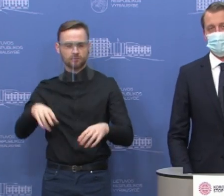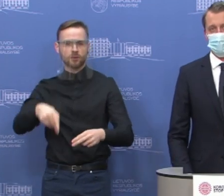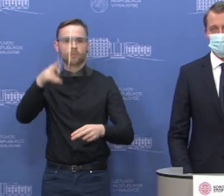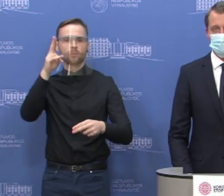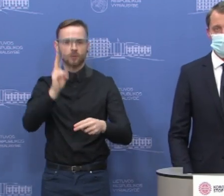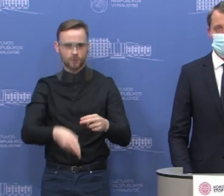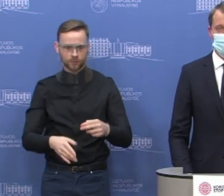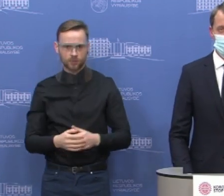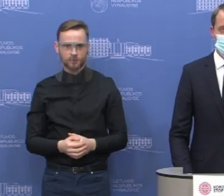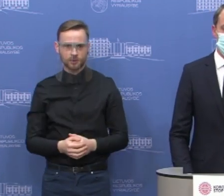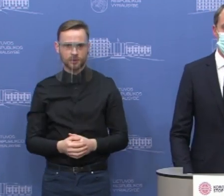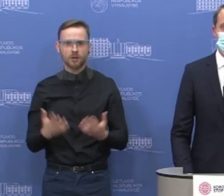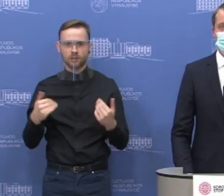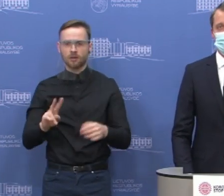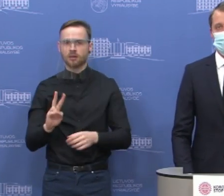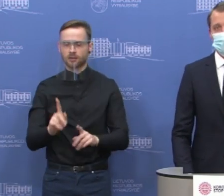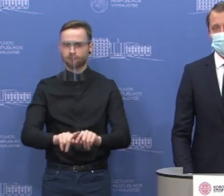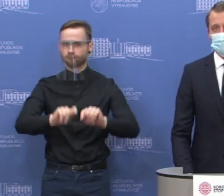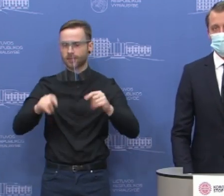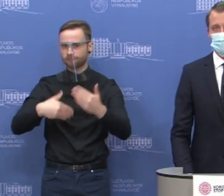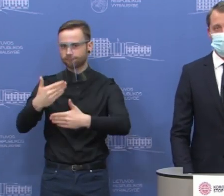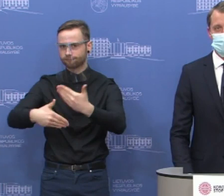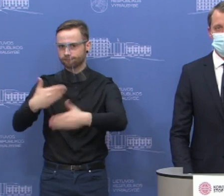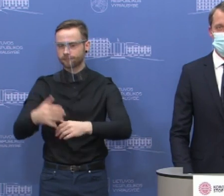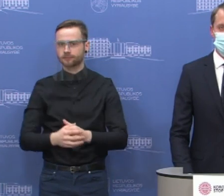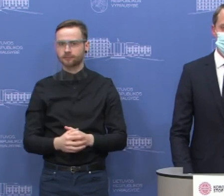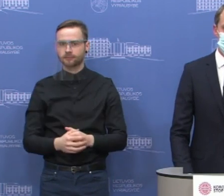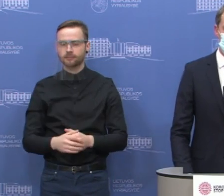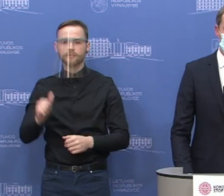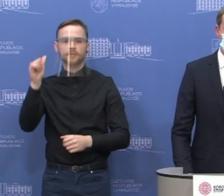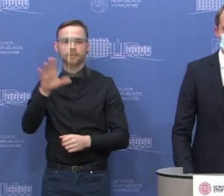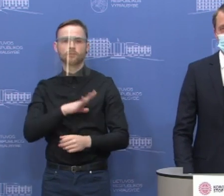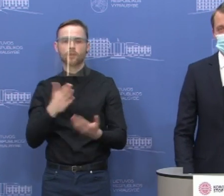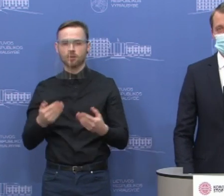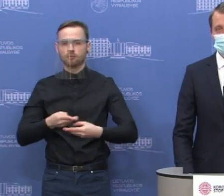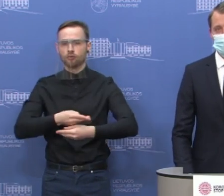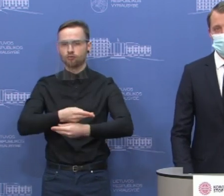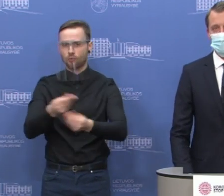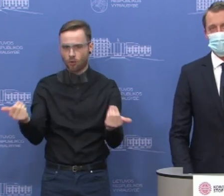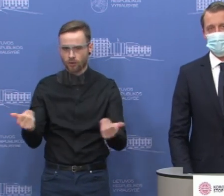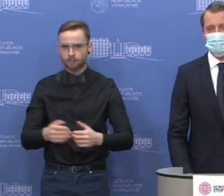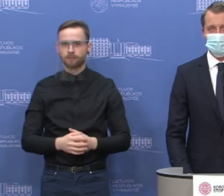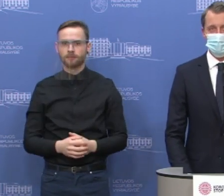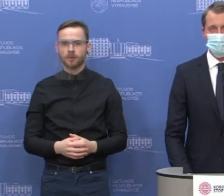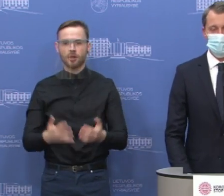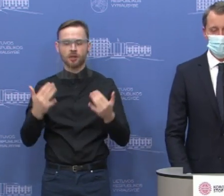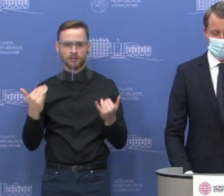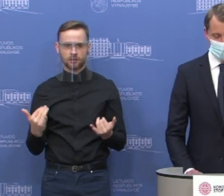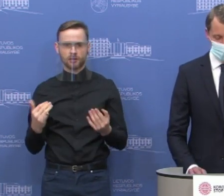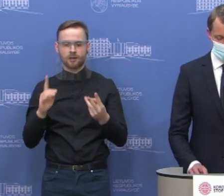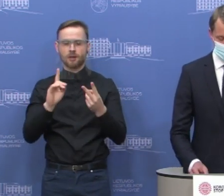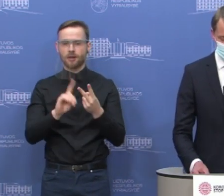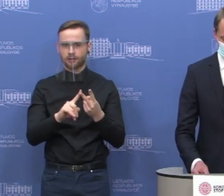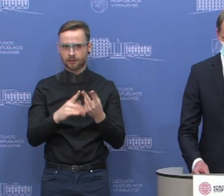antraniai startavo šį priemonį. Vakar buvo atliktos pirmosios išmokos, šiandien dienai antrasis išmokų